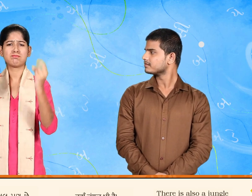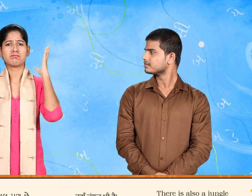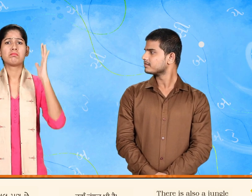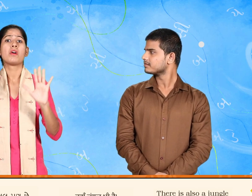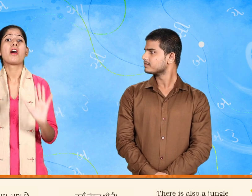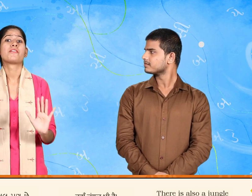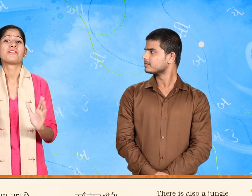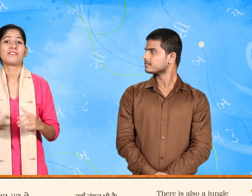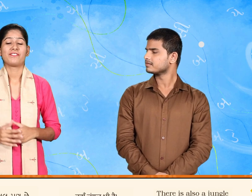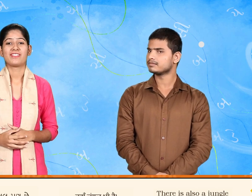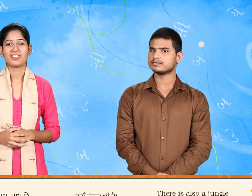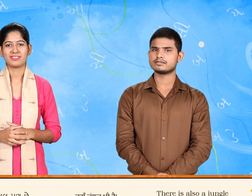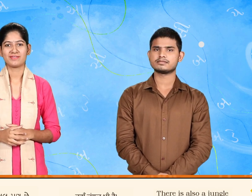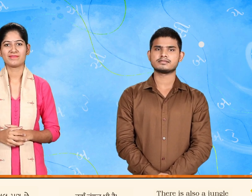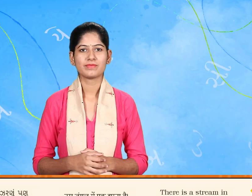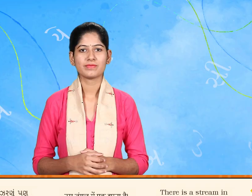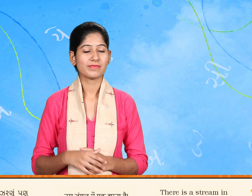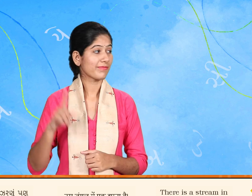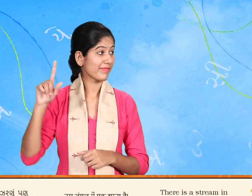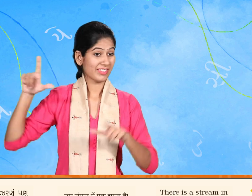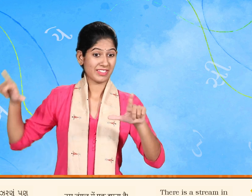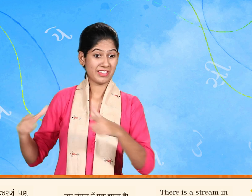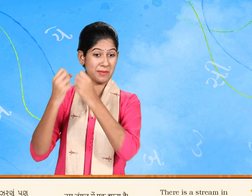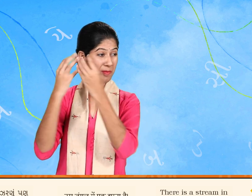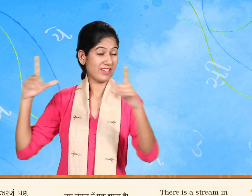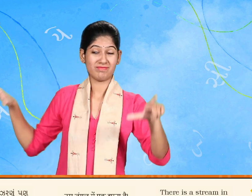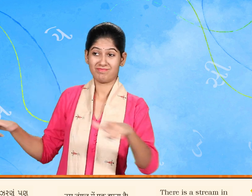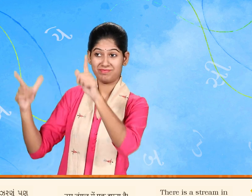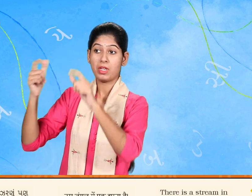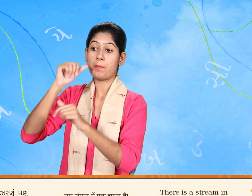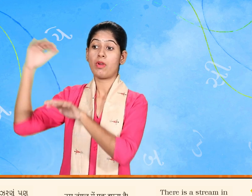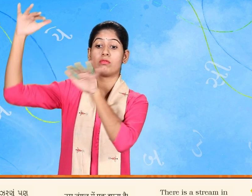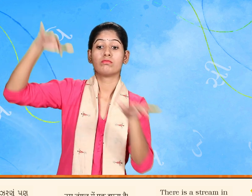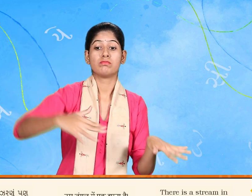જંગલમાં એક જરણુ પણ છે